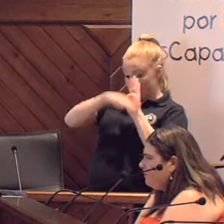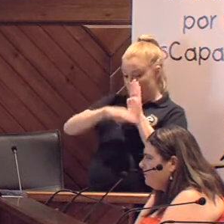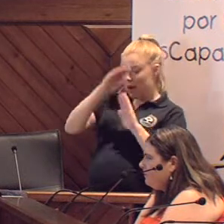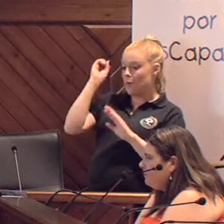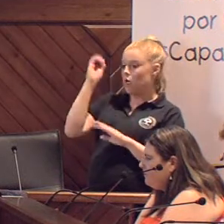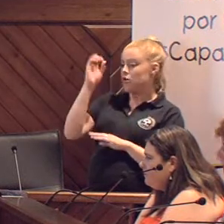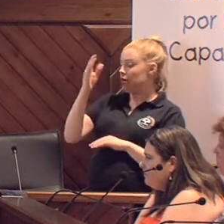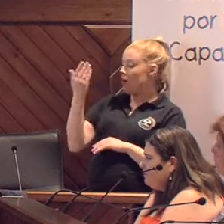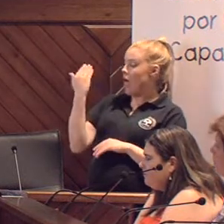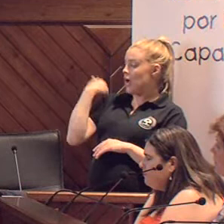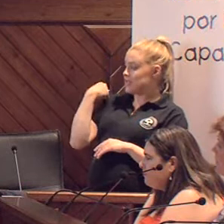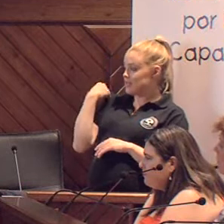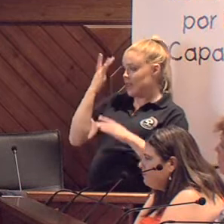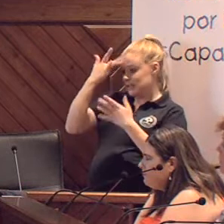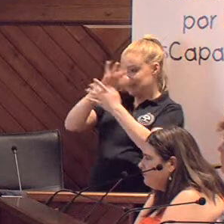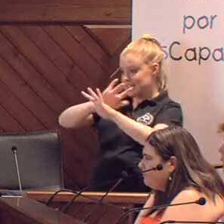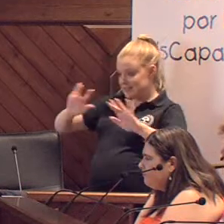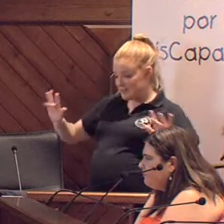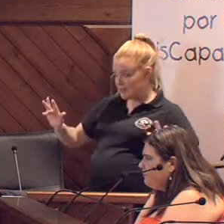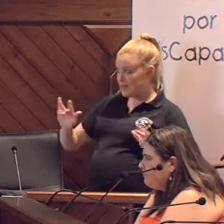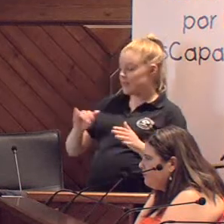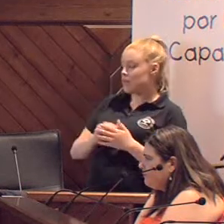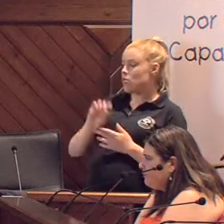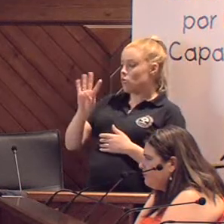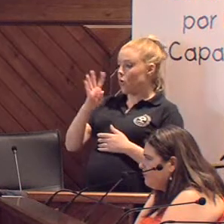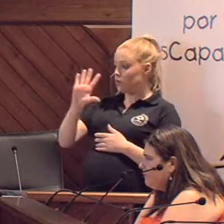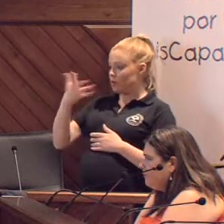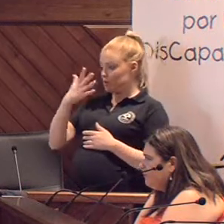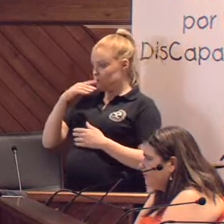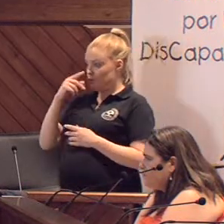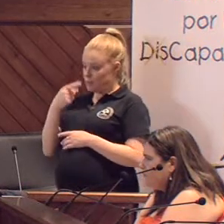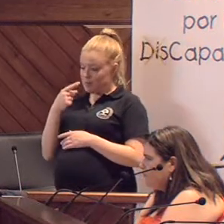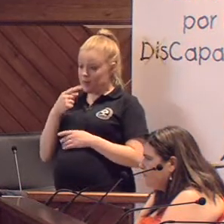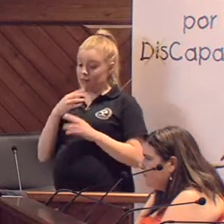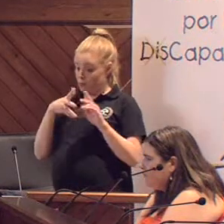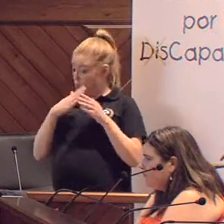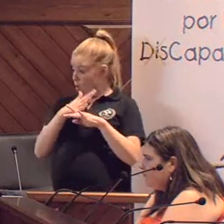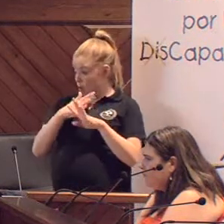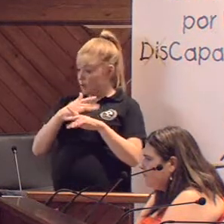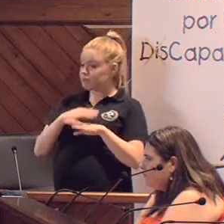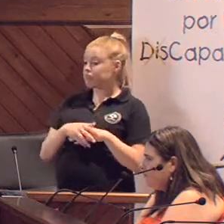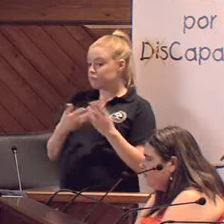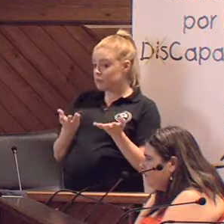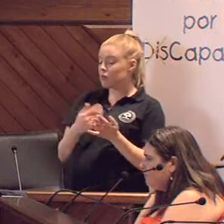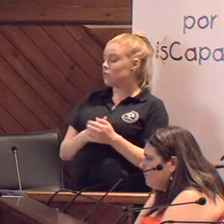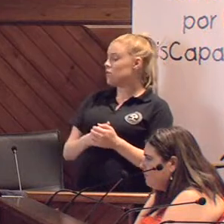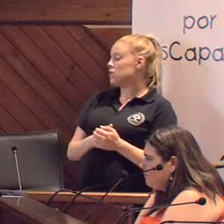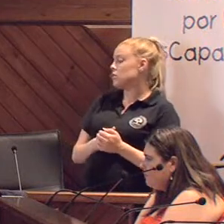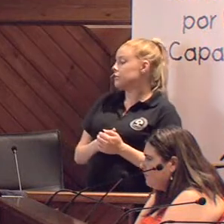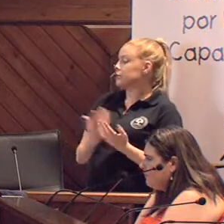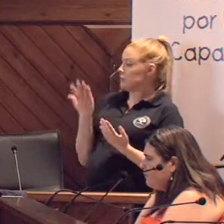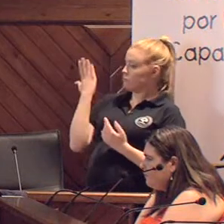jornada, ayer estuvimos sensibilizando a los escolares de cuarto y quinto de primaria con chincana, precisamente, en las que se les